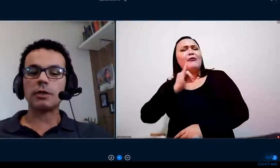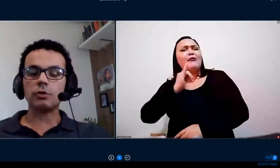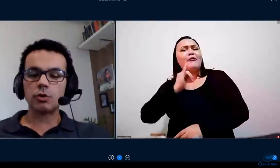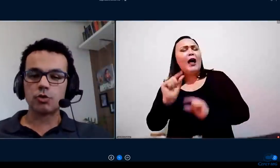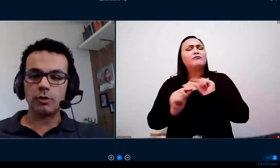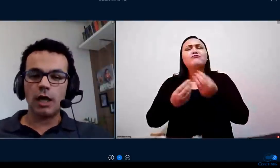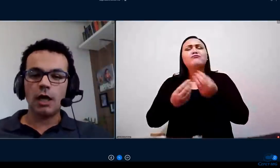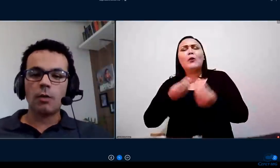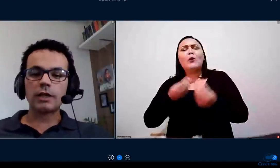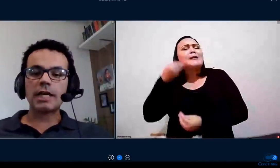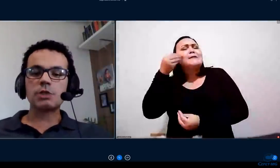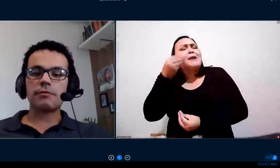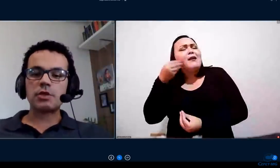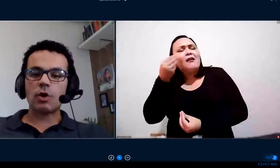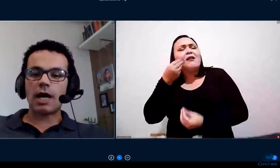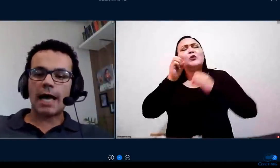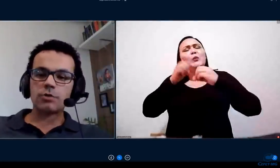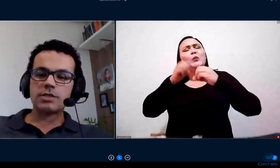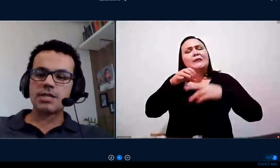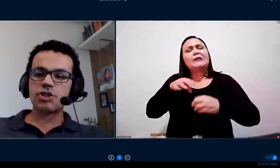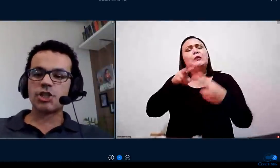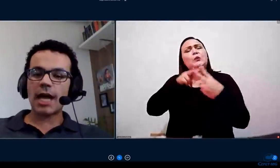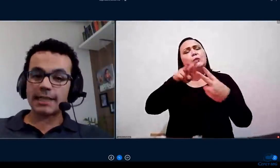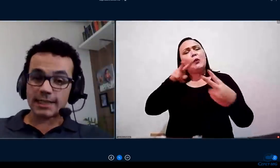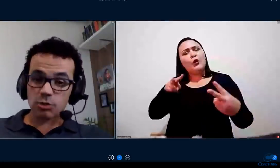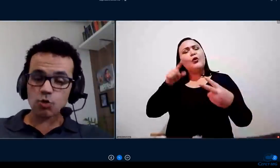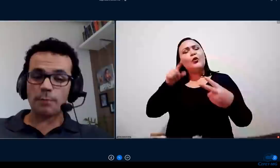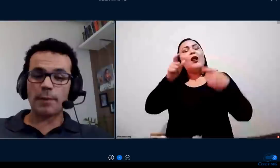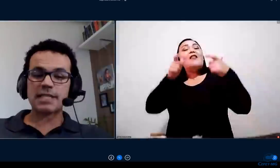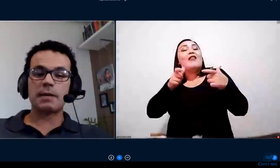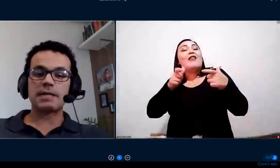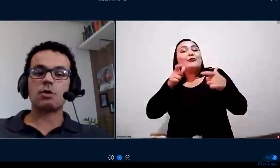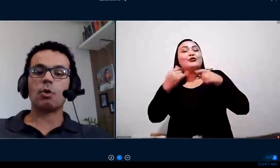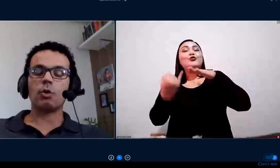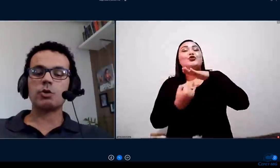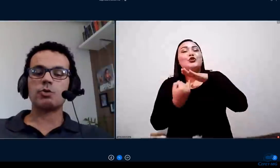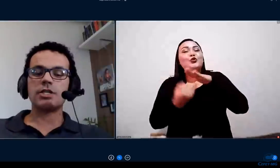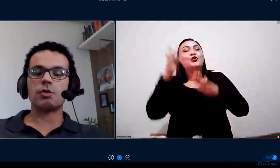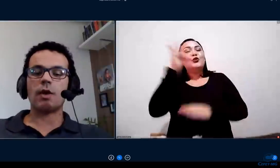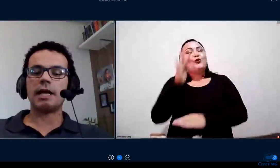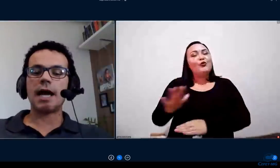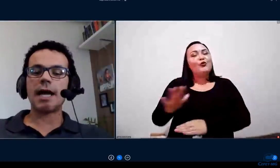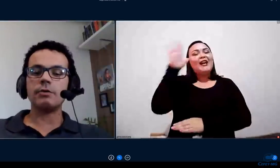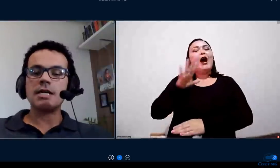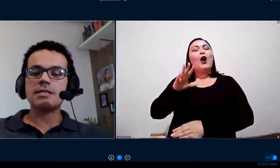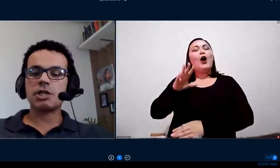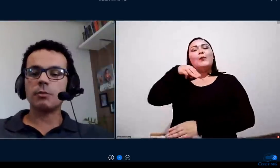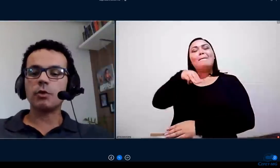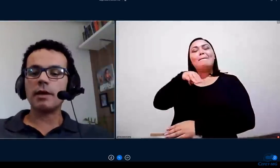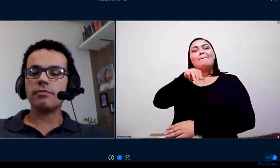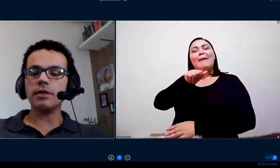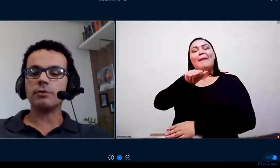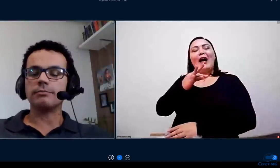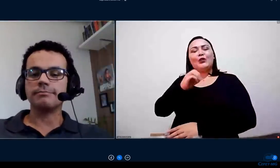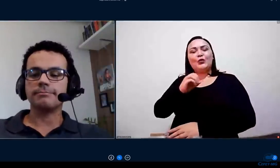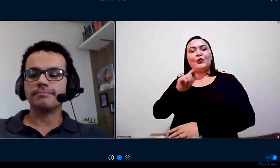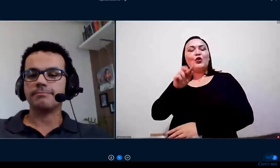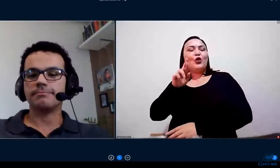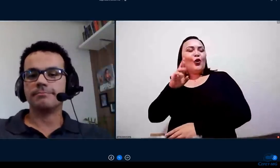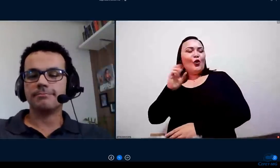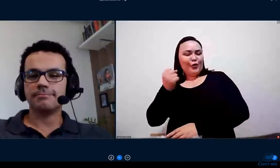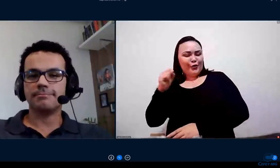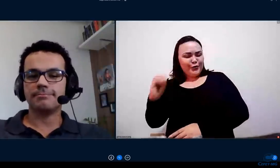Federal do Matruço. Boa tarde, professor Carlos. Desde já agradeço sua participação conosco neste webinário. Seja muito bem-vindo.